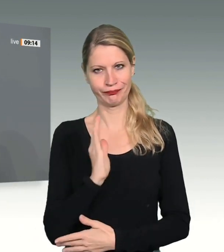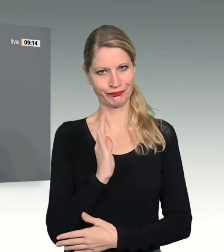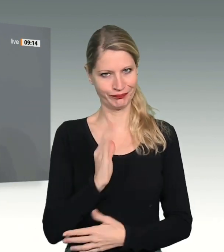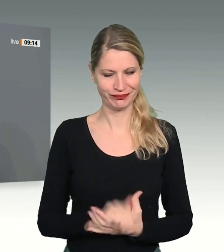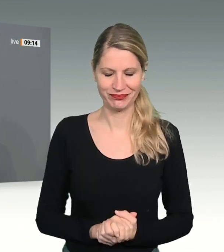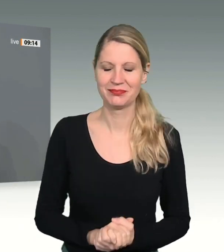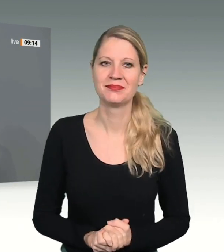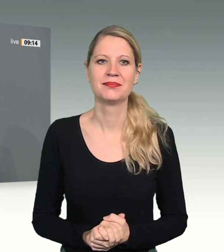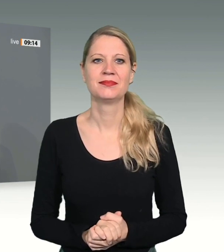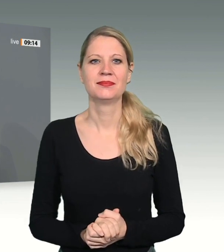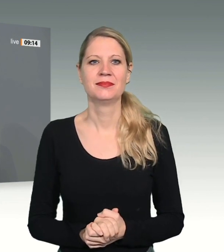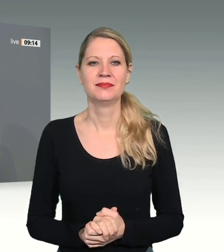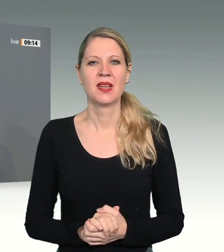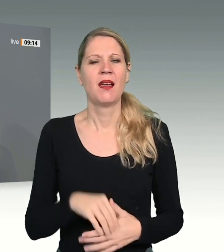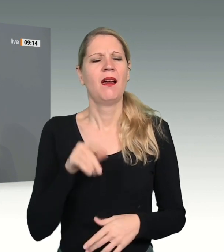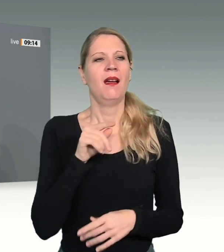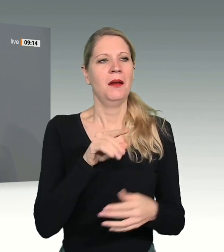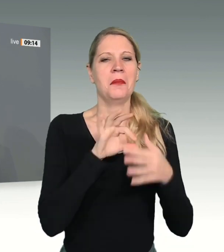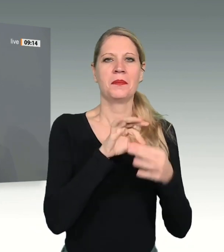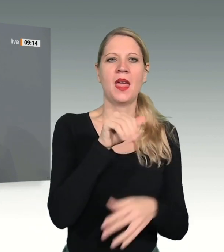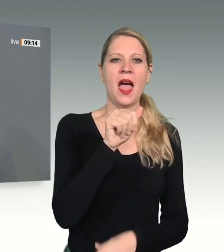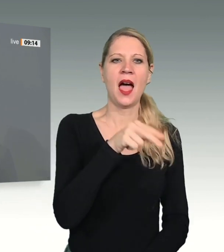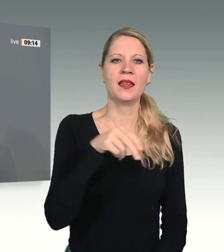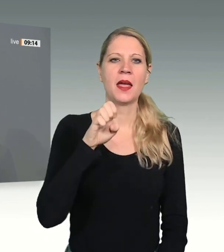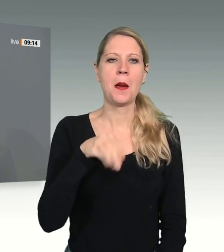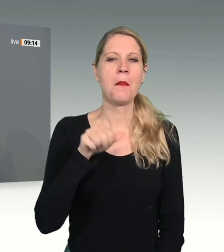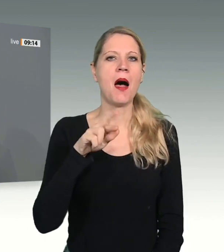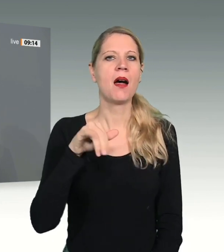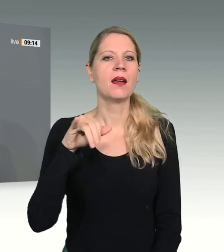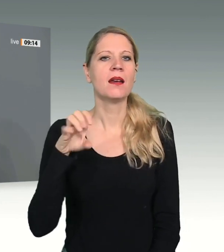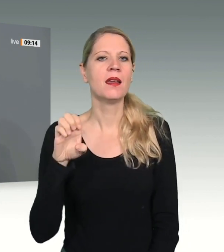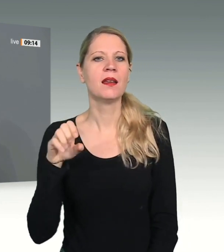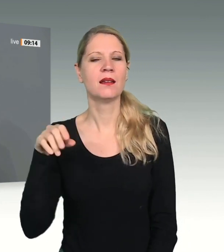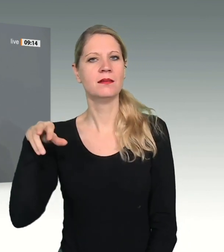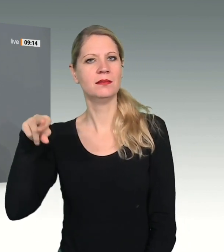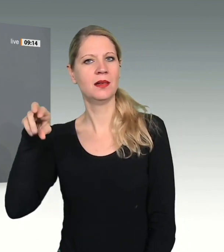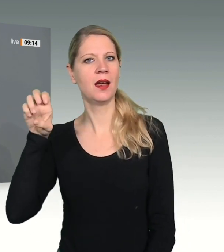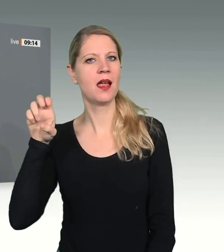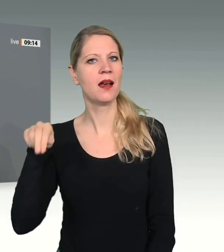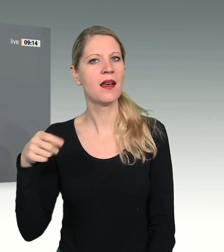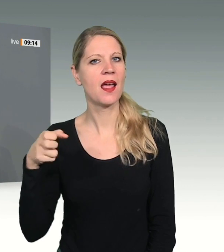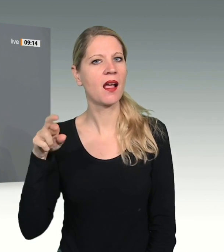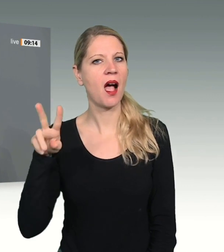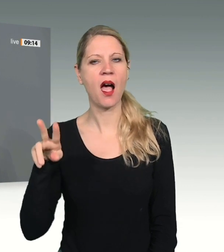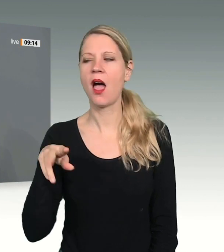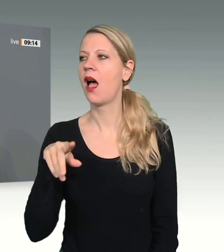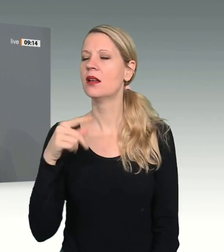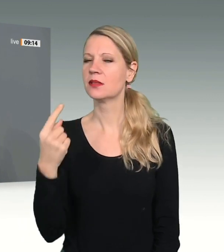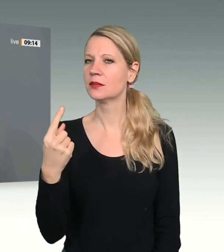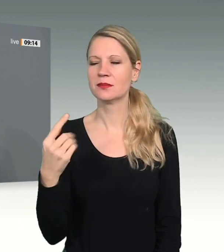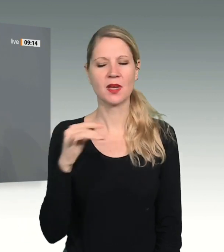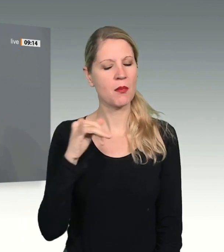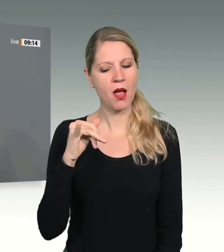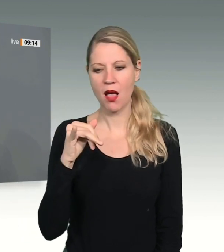Anne-Marie Renger war eine allseits respektierte Bundestagspräsidentin.